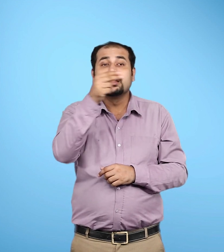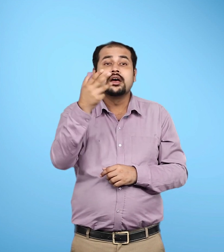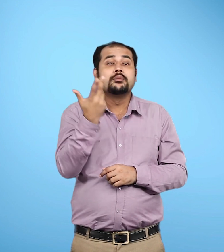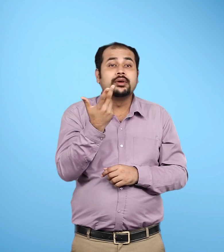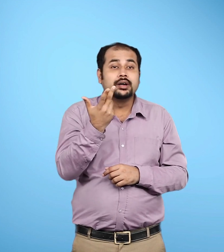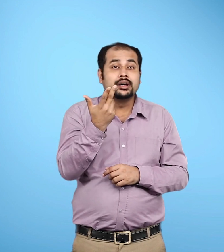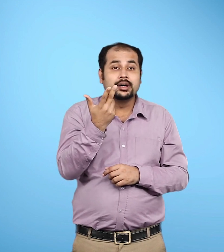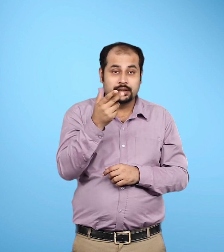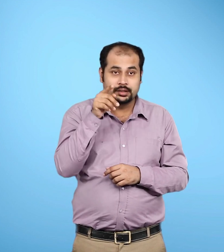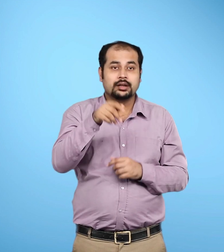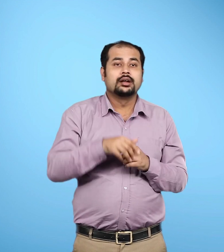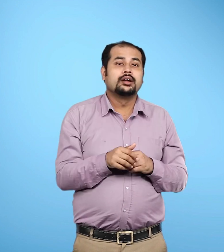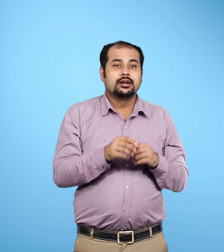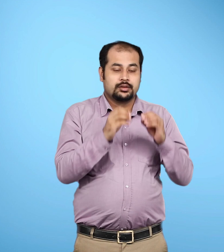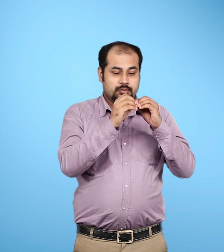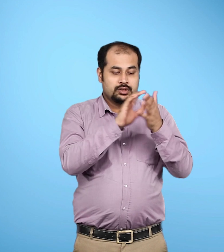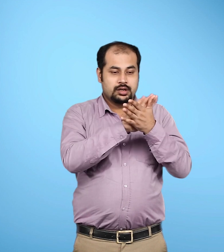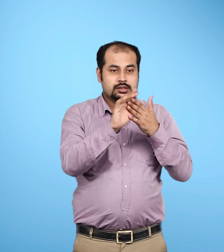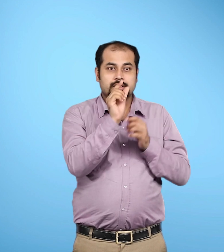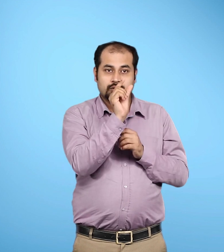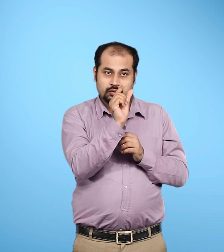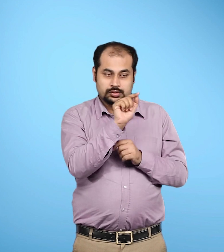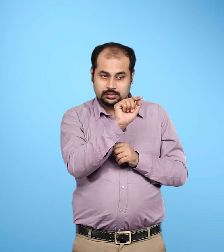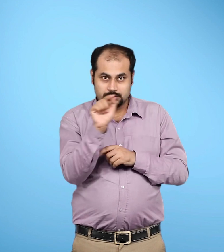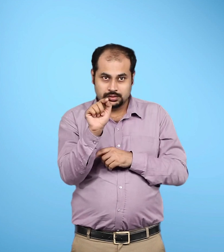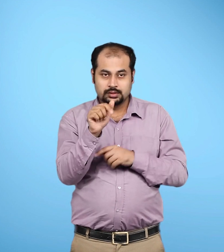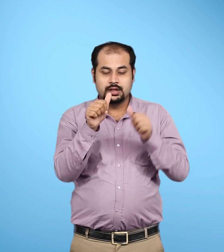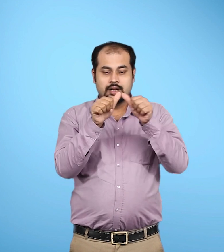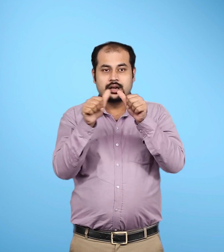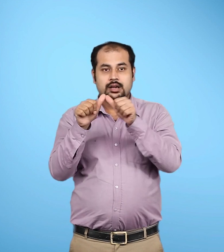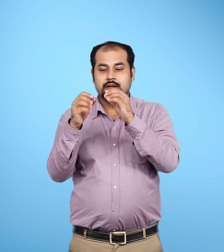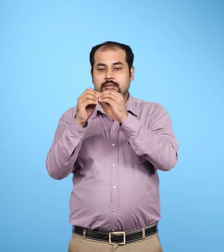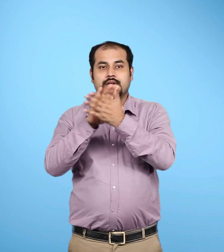यही कारण है कि इसके आकार को भू आभ कहा जाता है